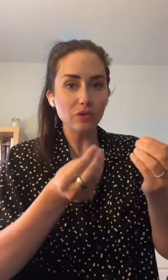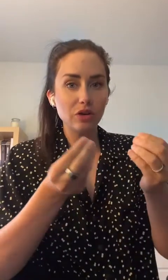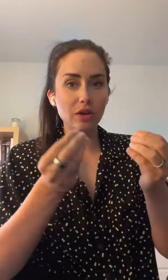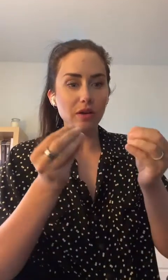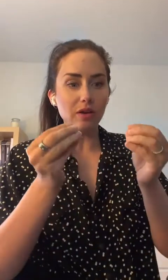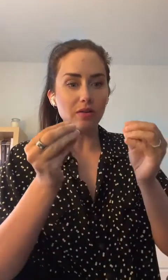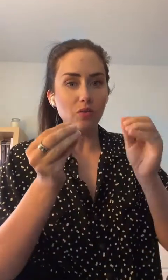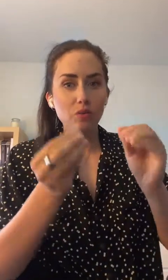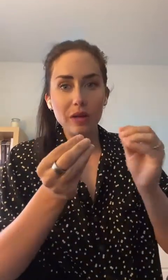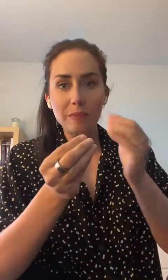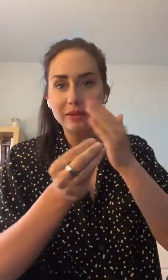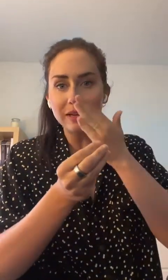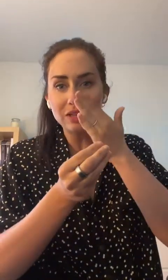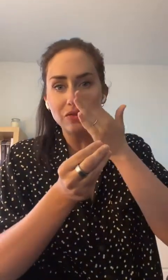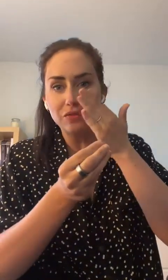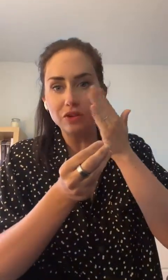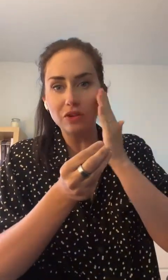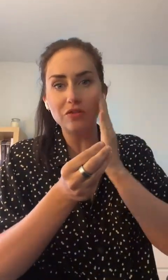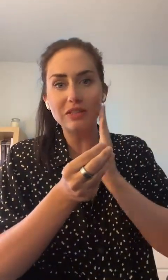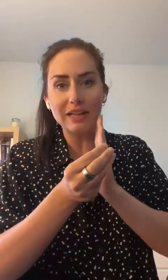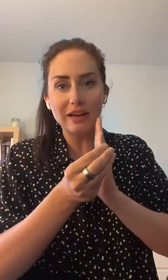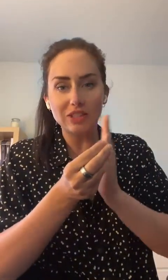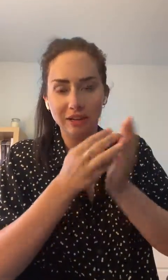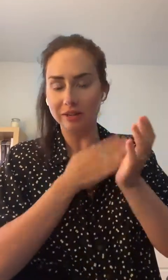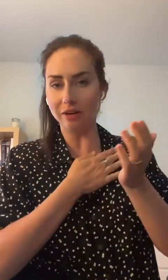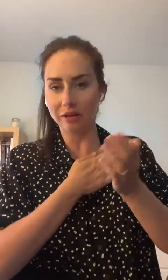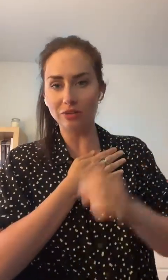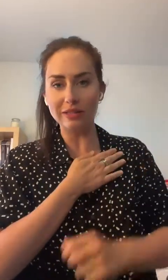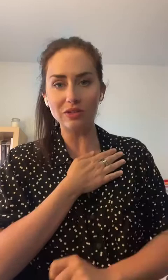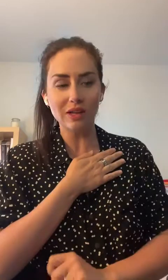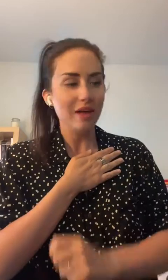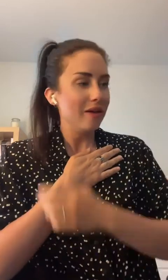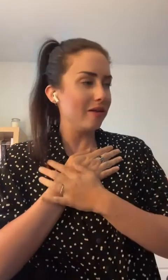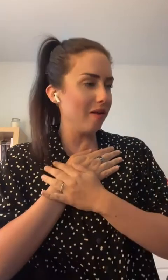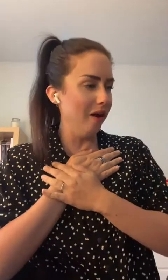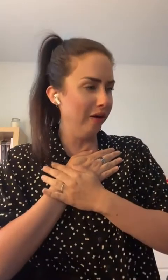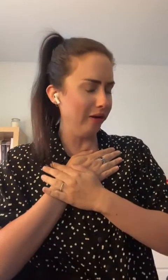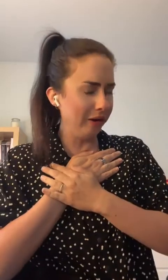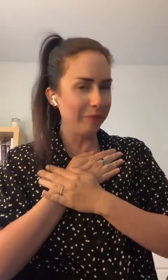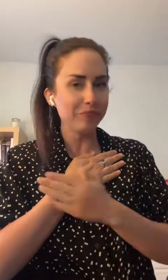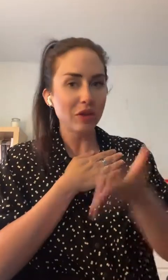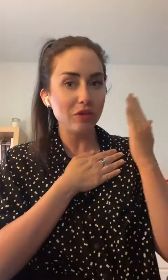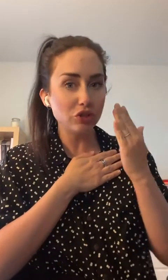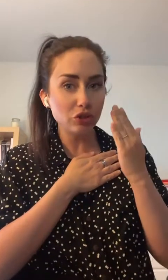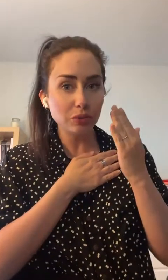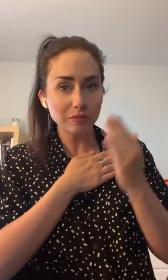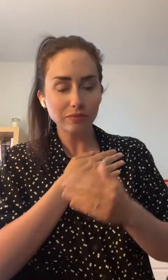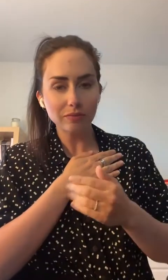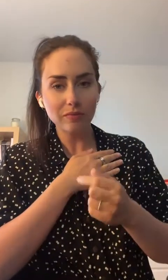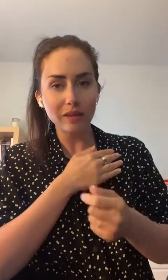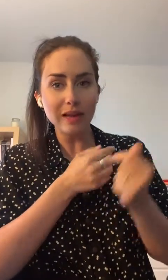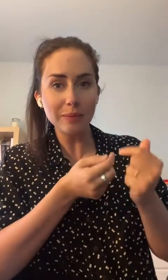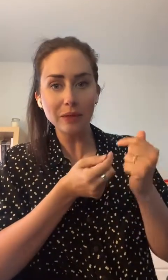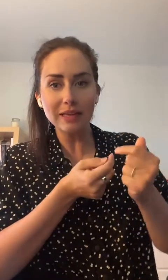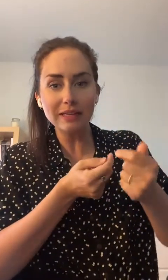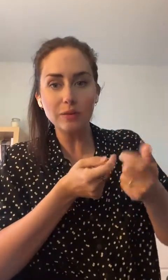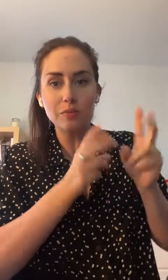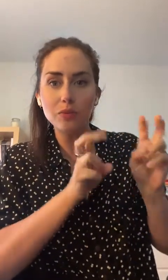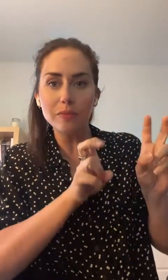-vous que, oui, peut-être que votre visage, je m'excuse, votre joue, elle est peut-être plus